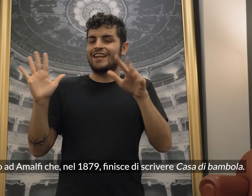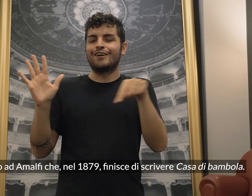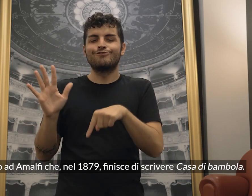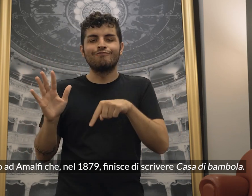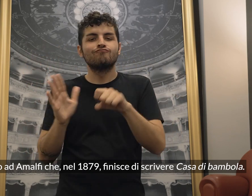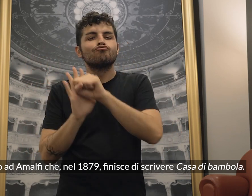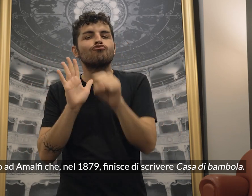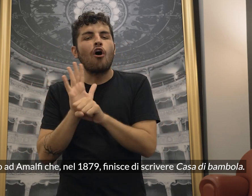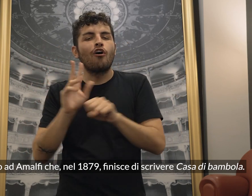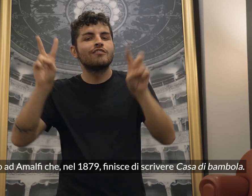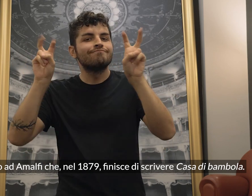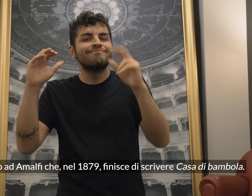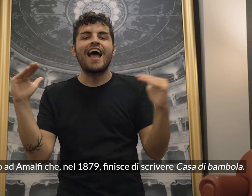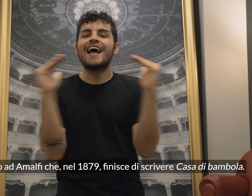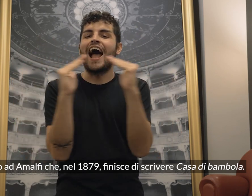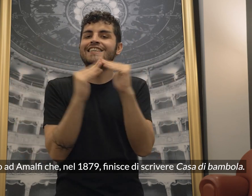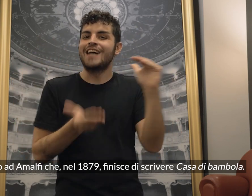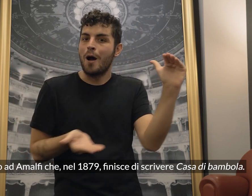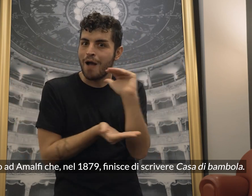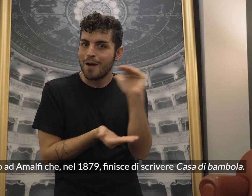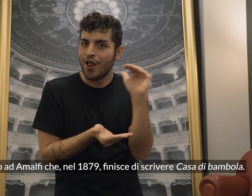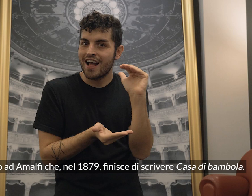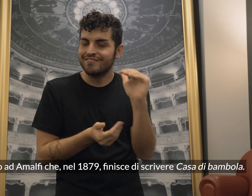finisce di scrivere Casa di Bangola.